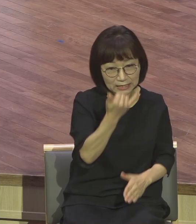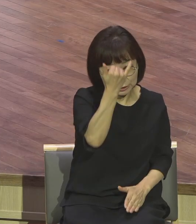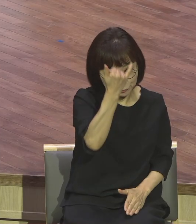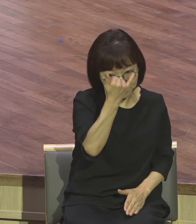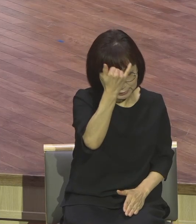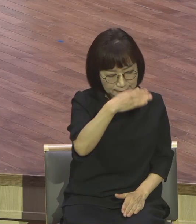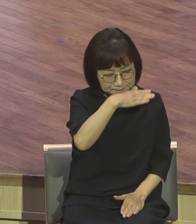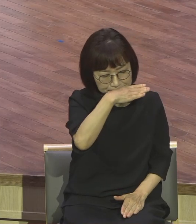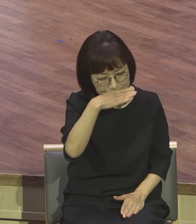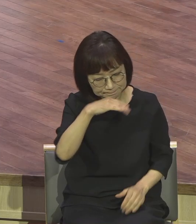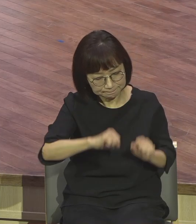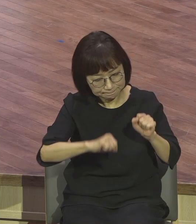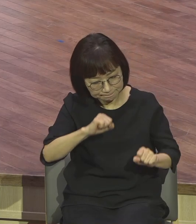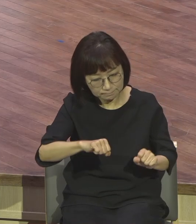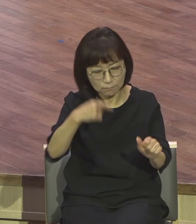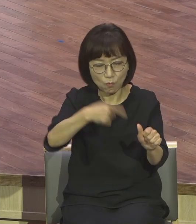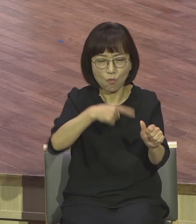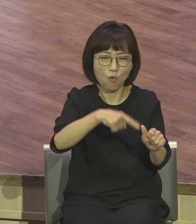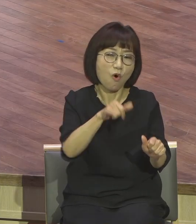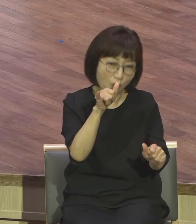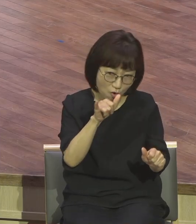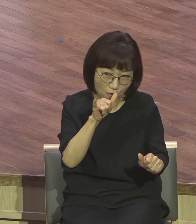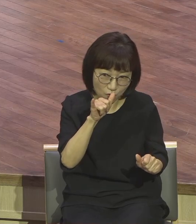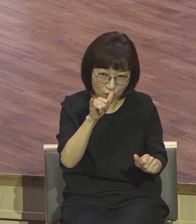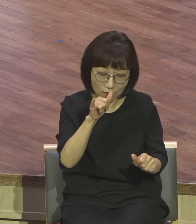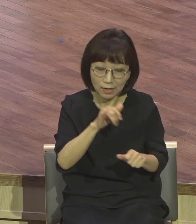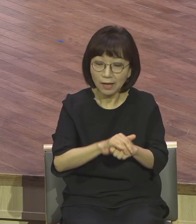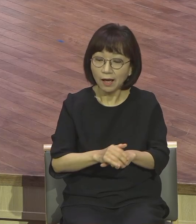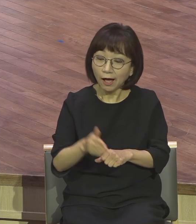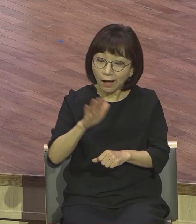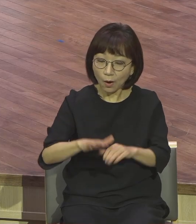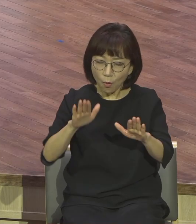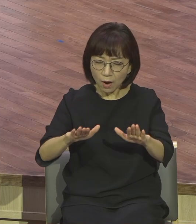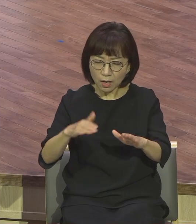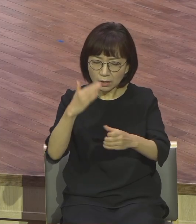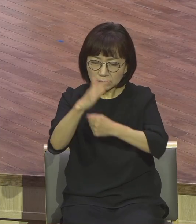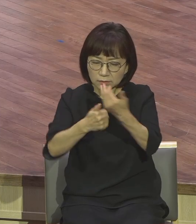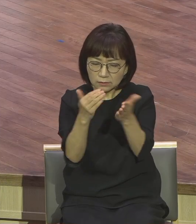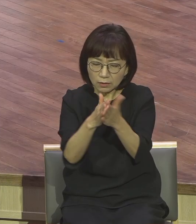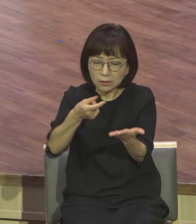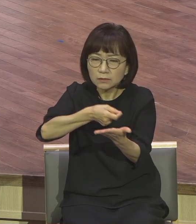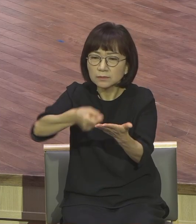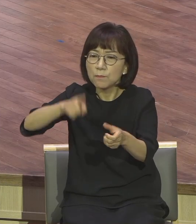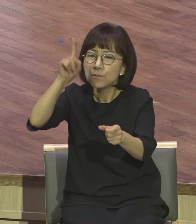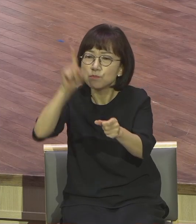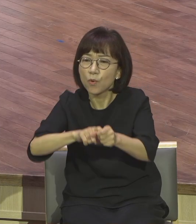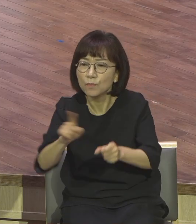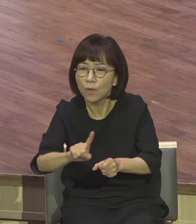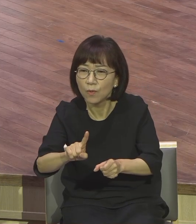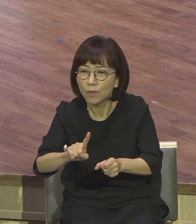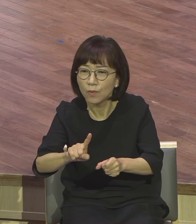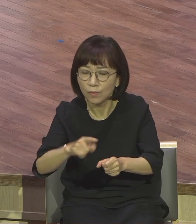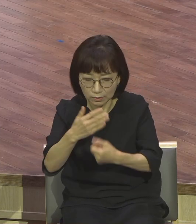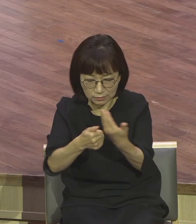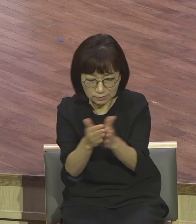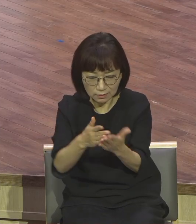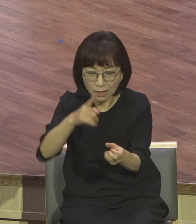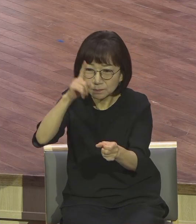담겨져 있습니다. 그런데 이 성경을 기록한 근본 이유가 여기 있지 않는 거예요. 윤리도덕에 있는 게 아니에요.